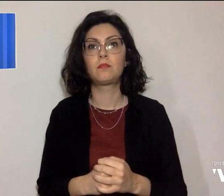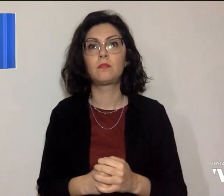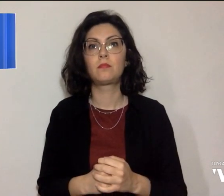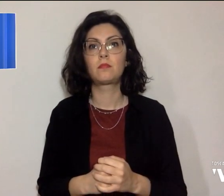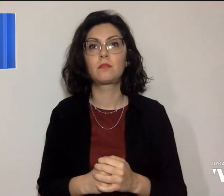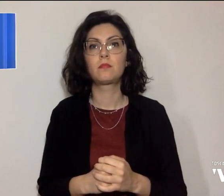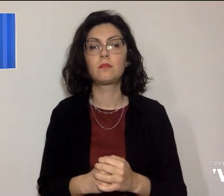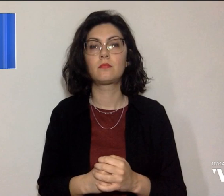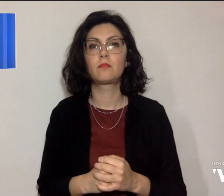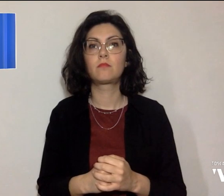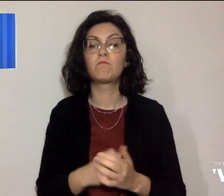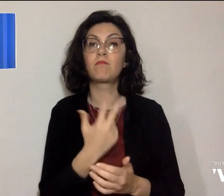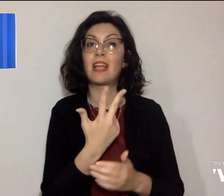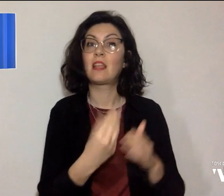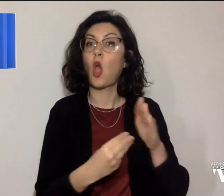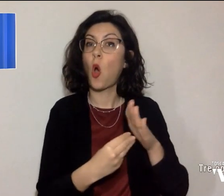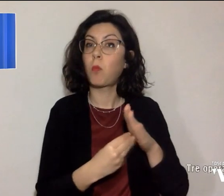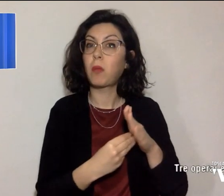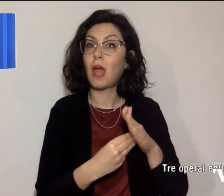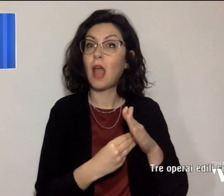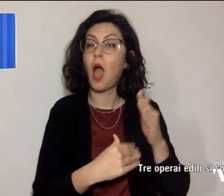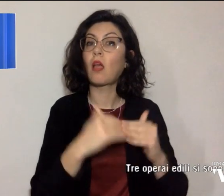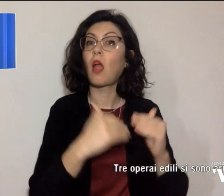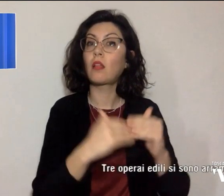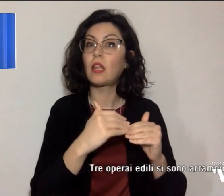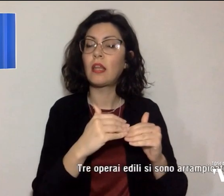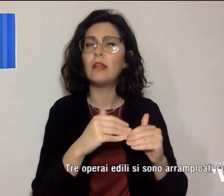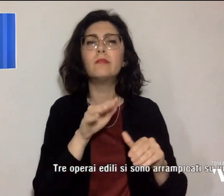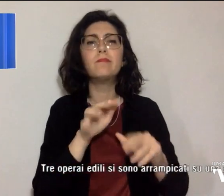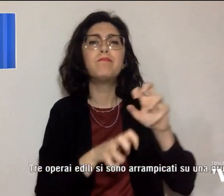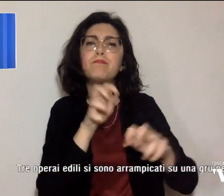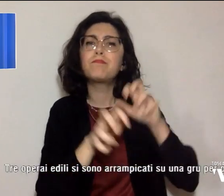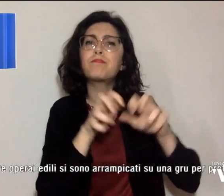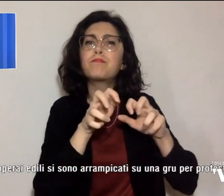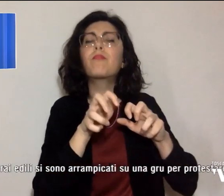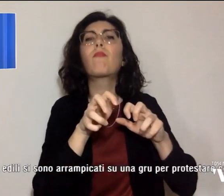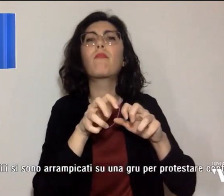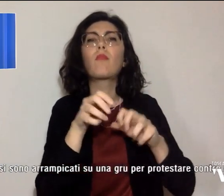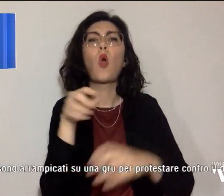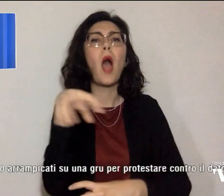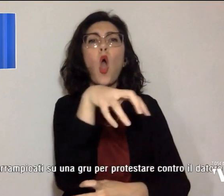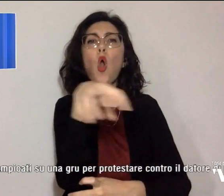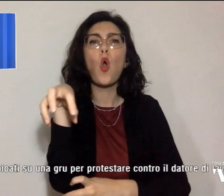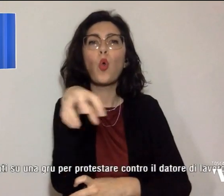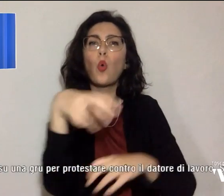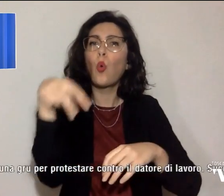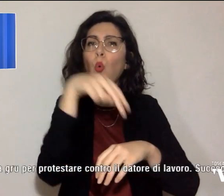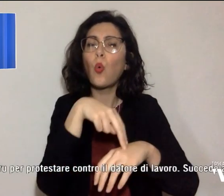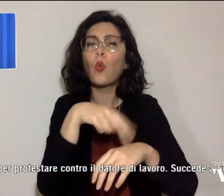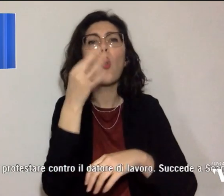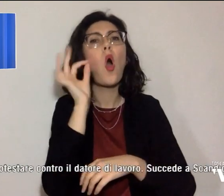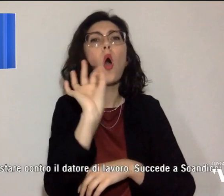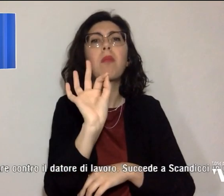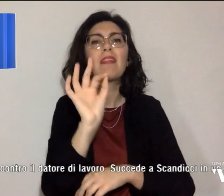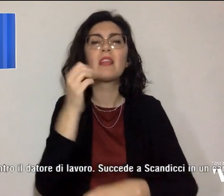Tre operai ed ili si sono arrampicati su una gru per protestare contro il datore